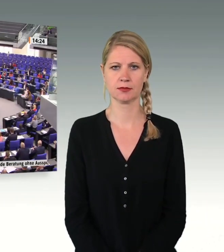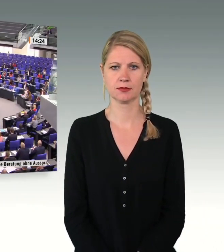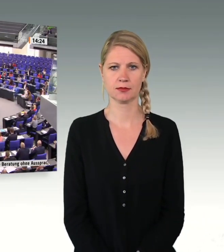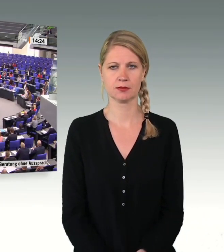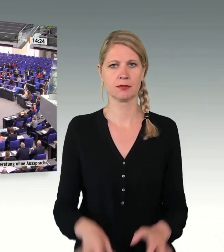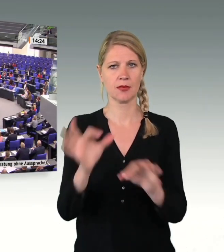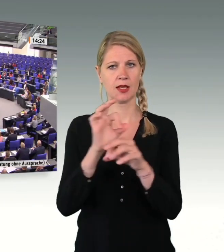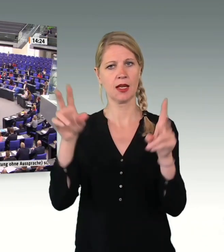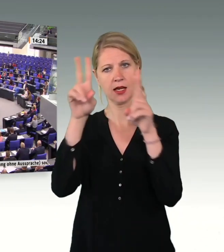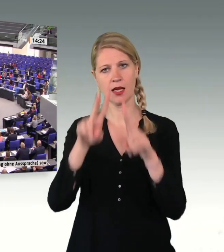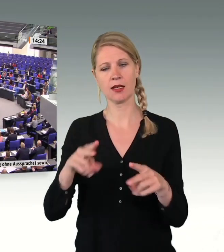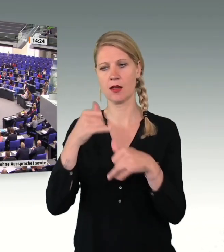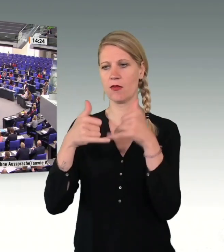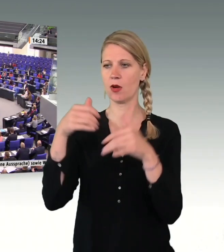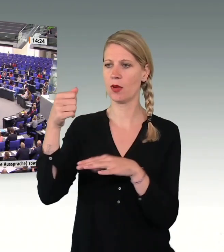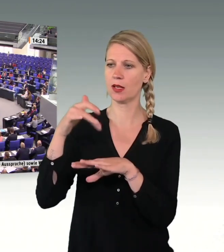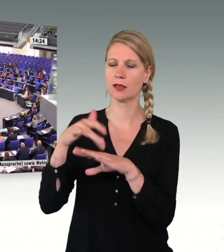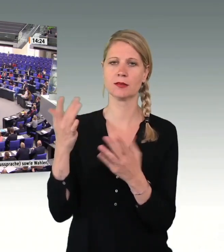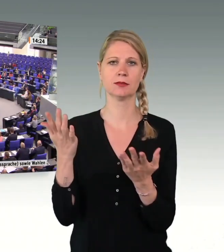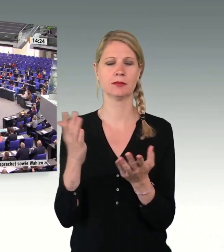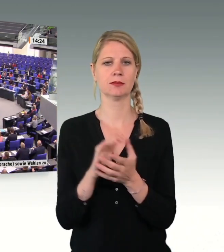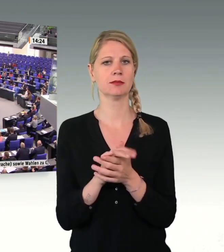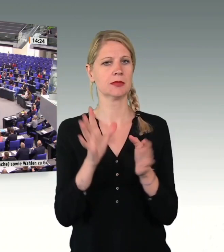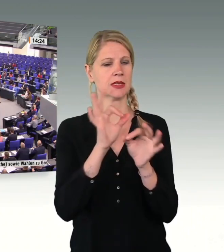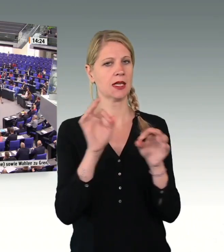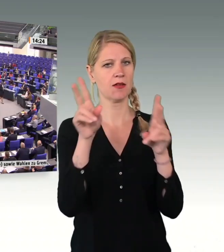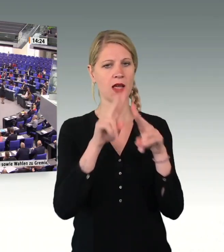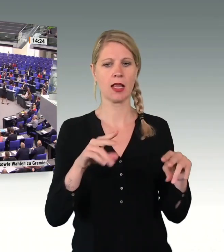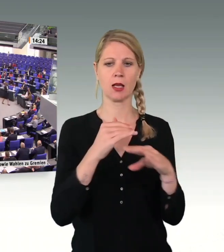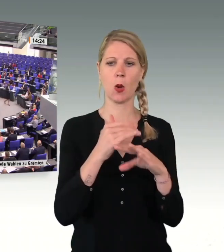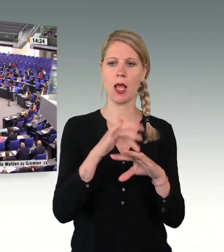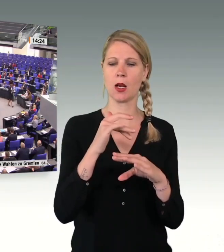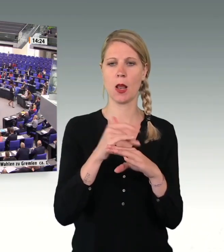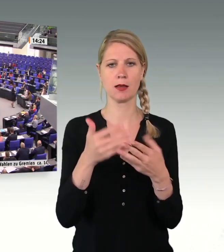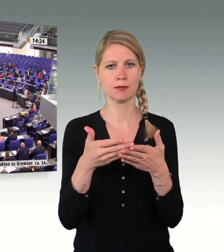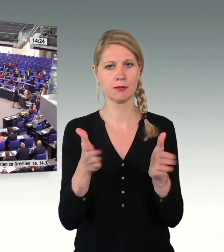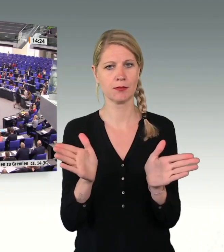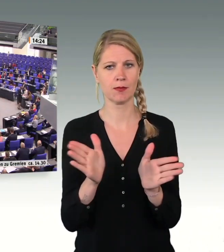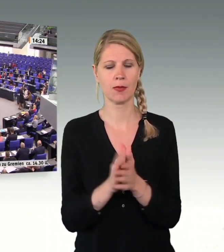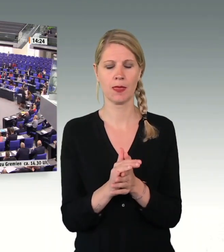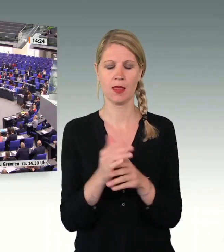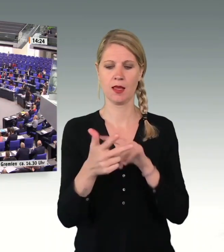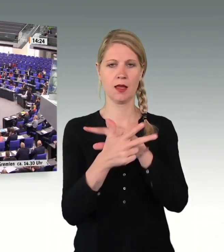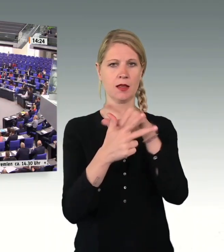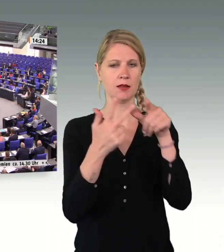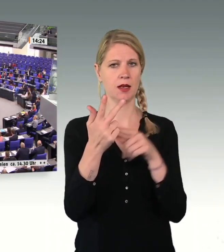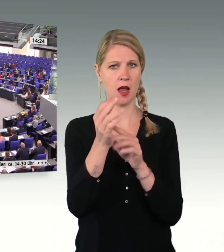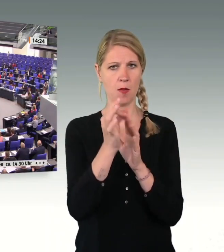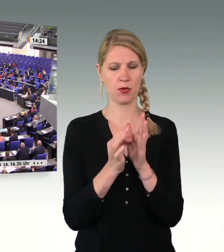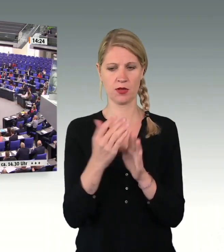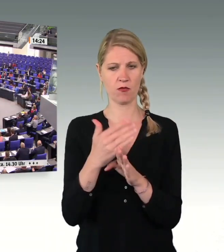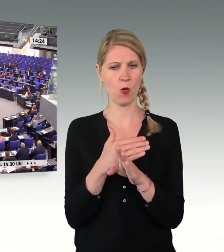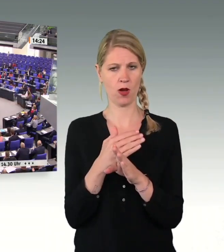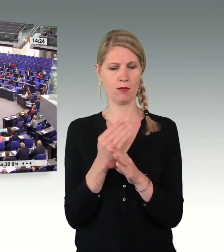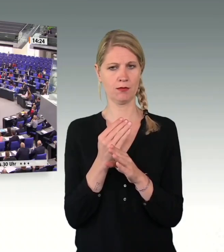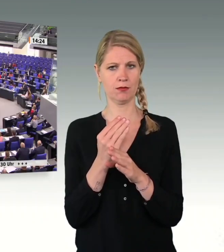Sehr geehrte Frau Präsidentin, meine sehr verehrten Kolleginnen und Kollegen, vielleicht drei Anmerkungen vorab.